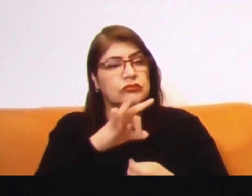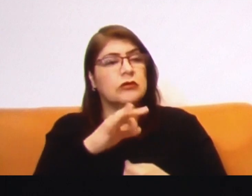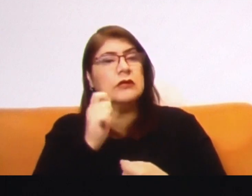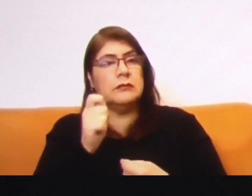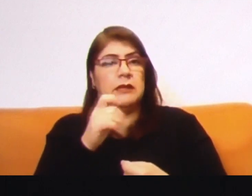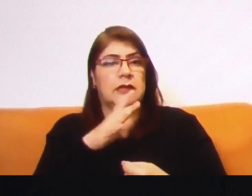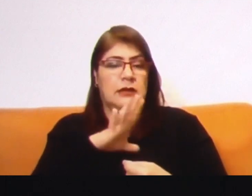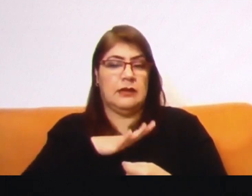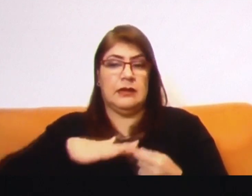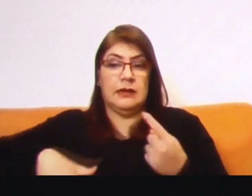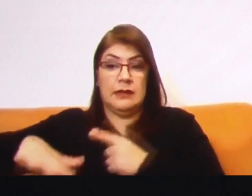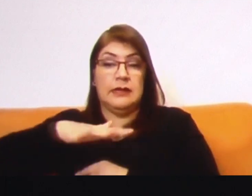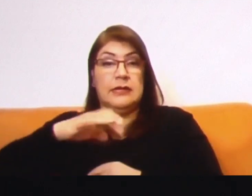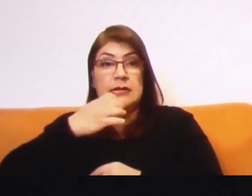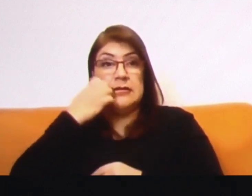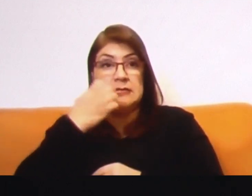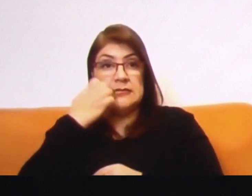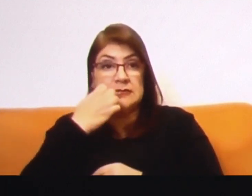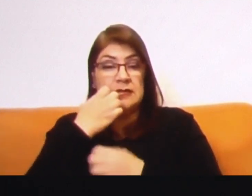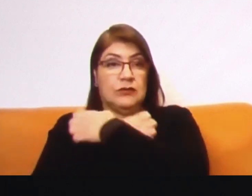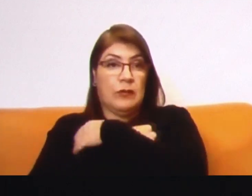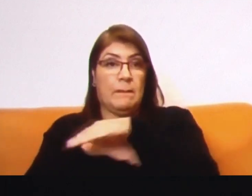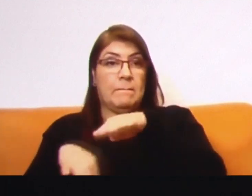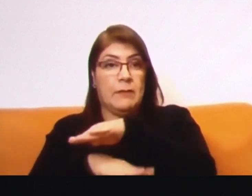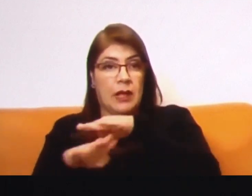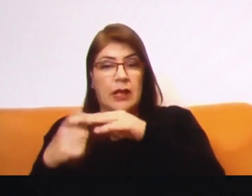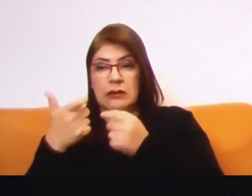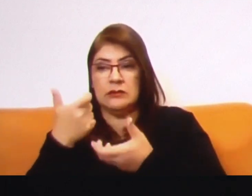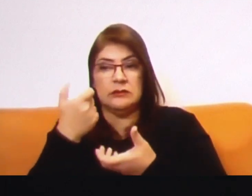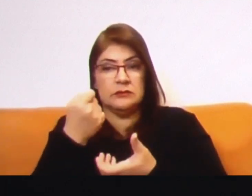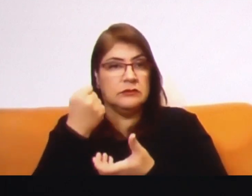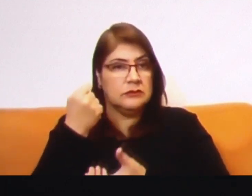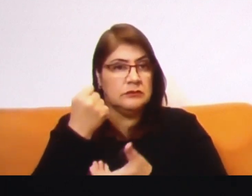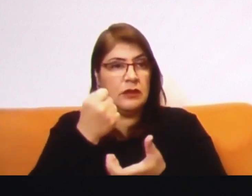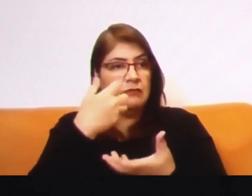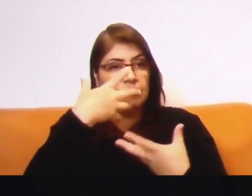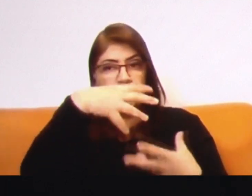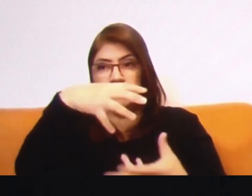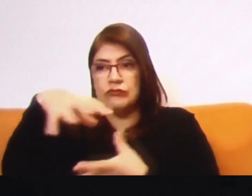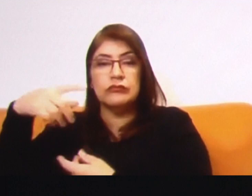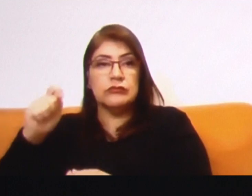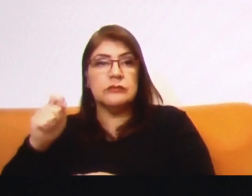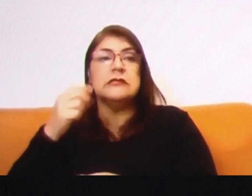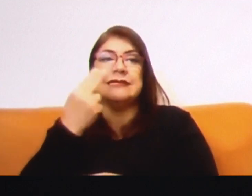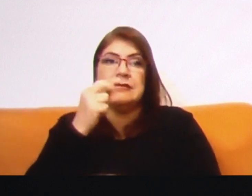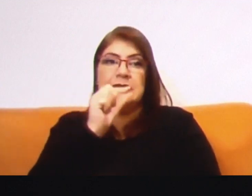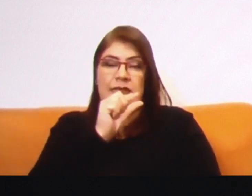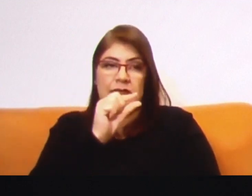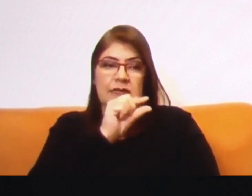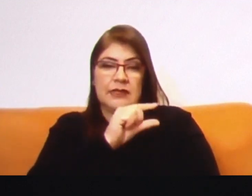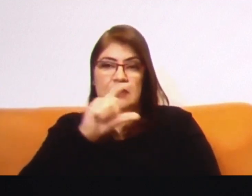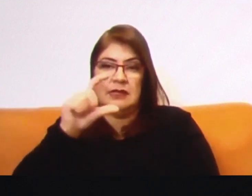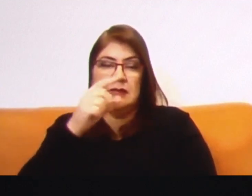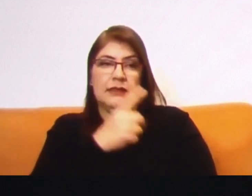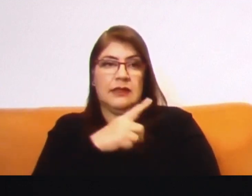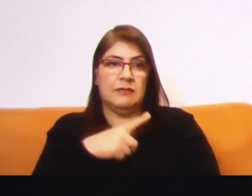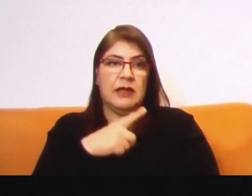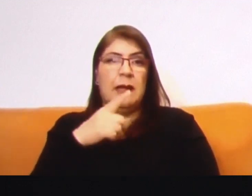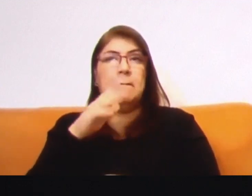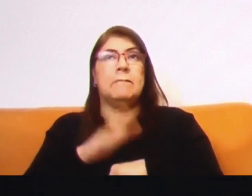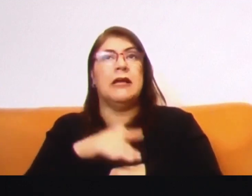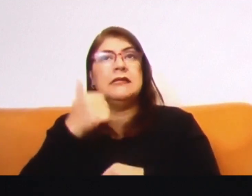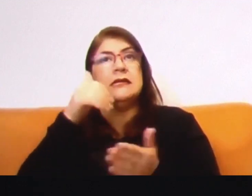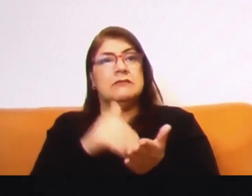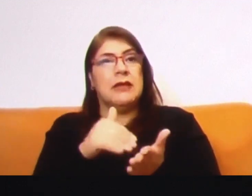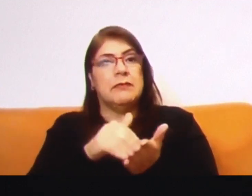para el caso de educación básica de los fondos que deben ir a las escuelas, sí se deben incrementar en aproximadamente más de 6